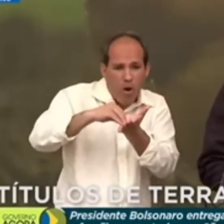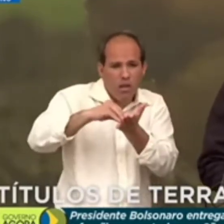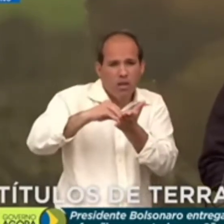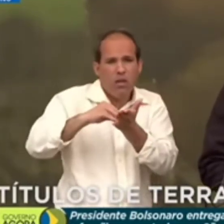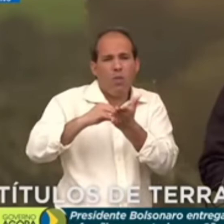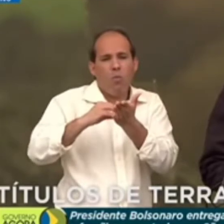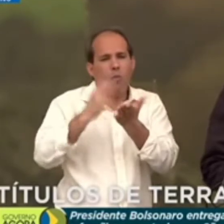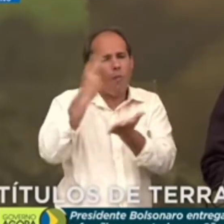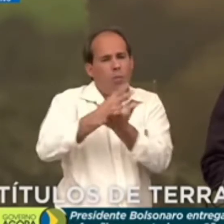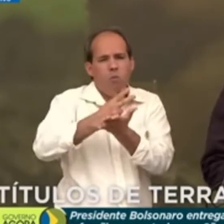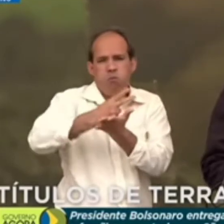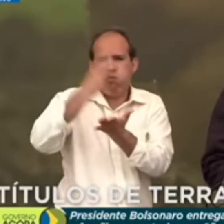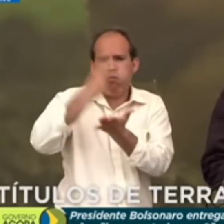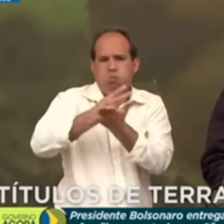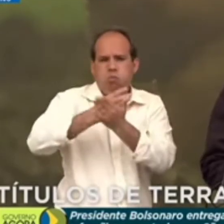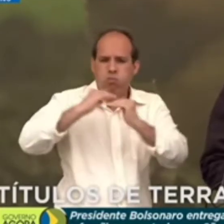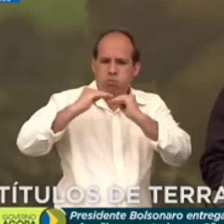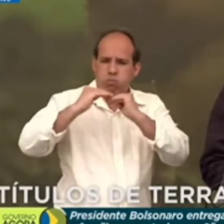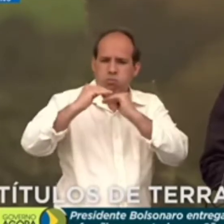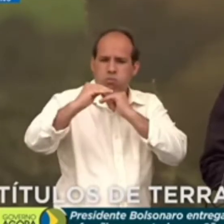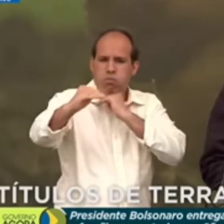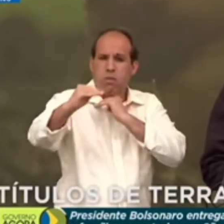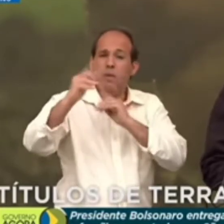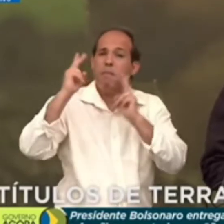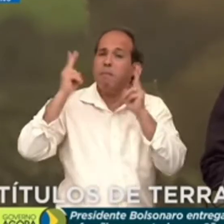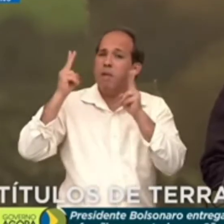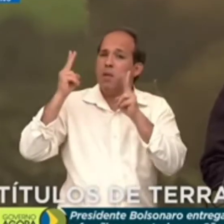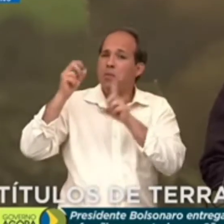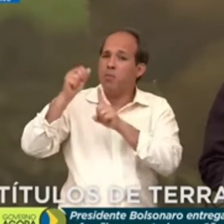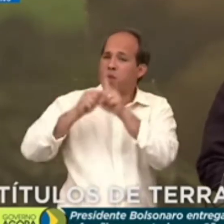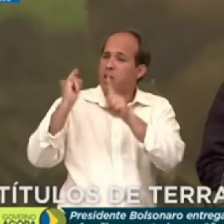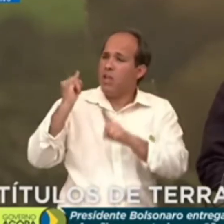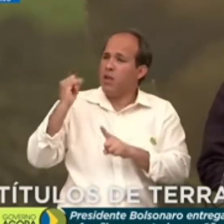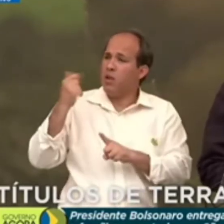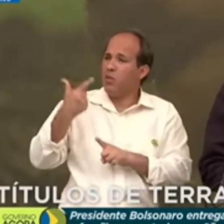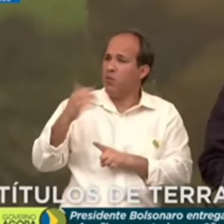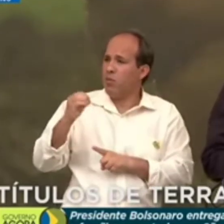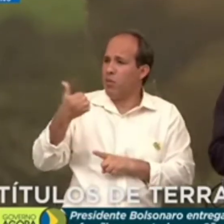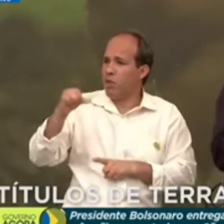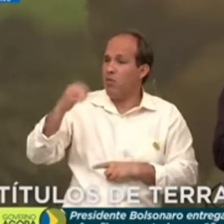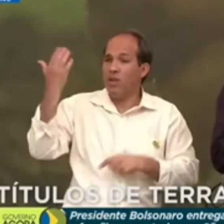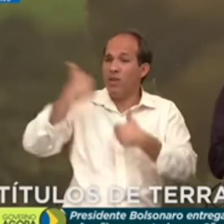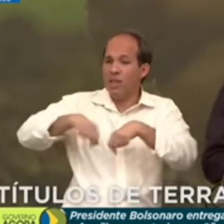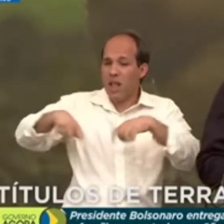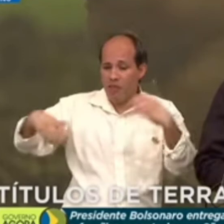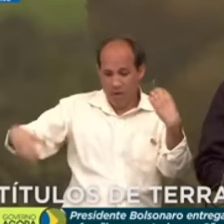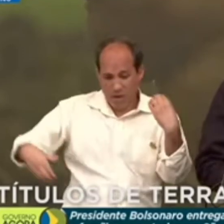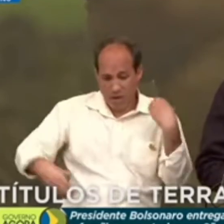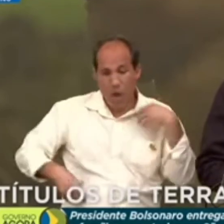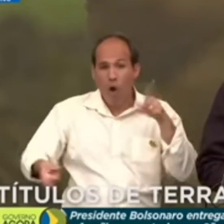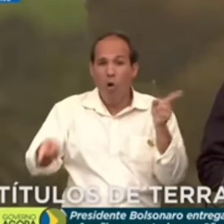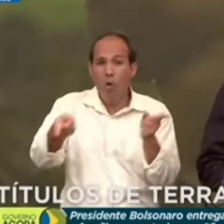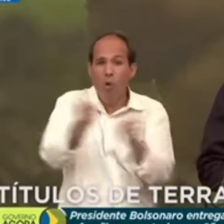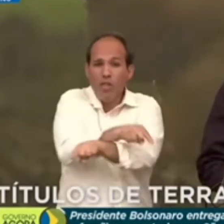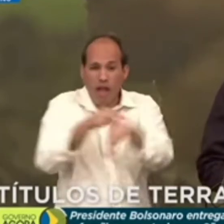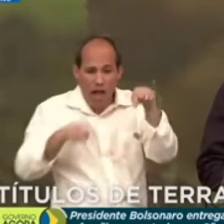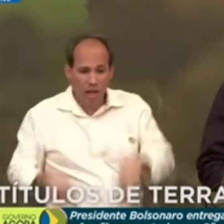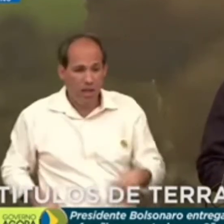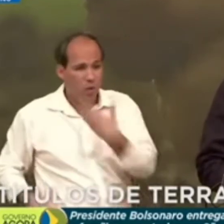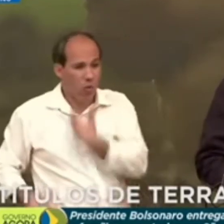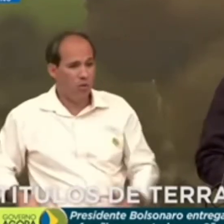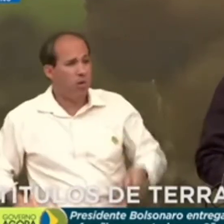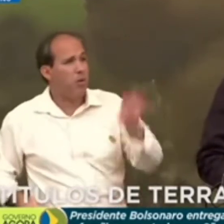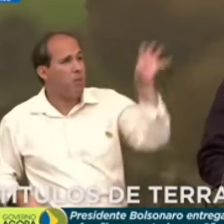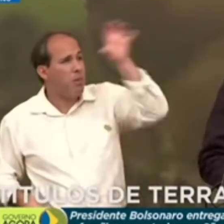inalterado desde janeiro de 2019, quando assumiu o governo. Ao contrário do que é arrecadado pelos